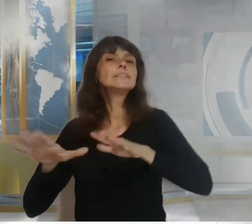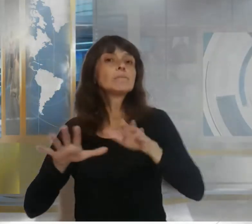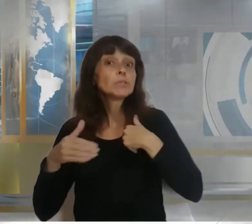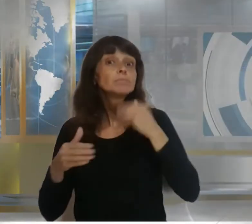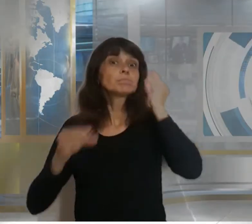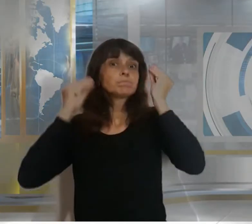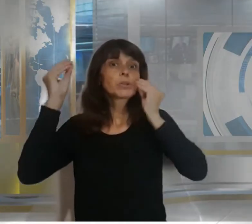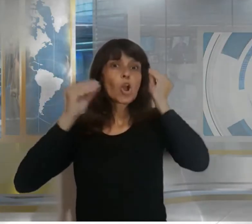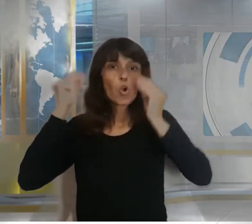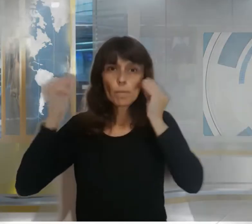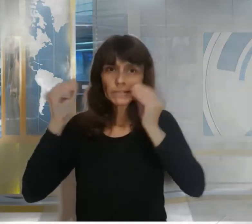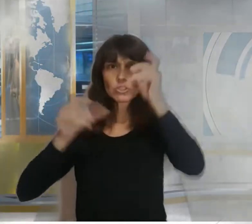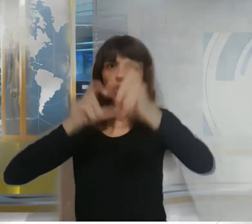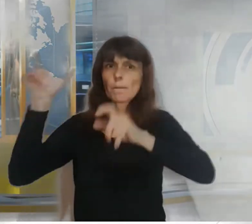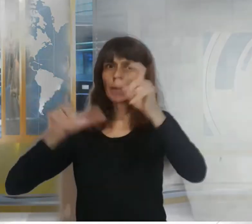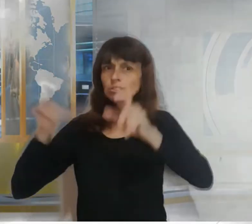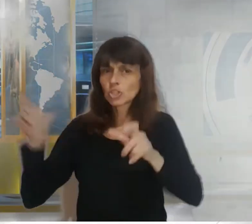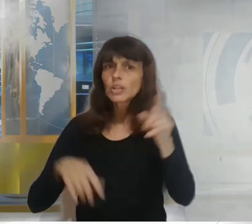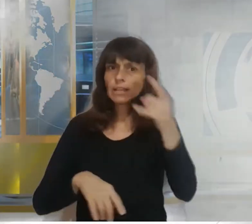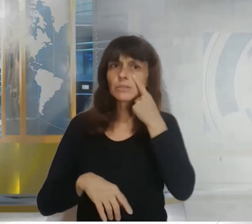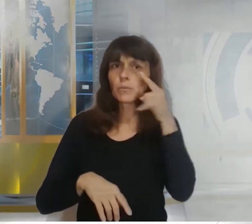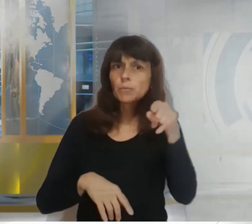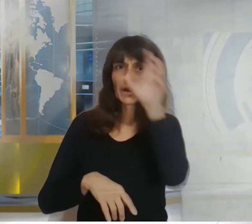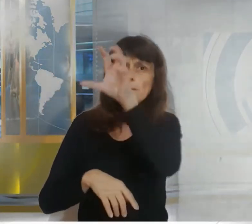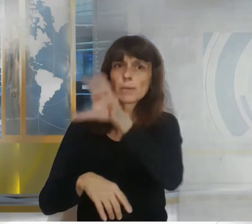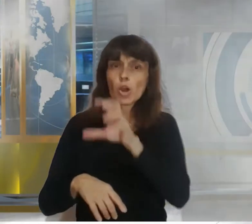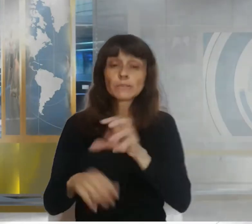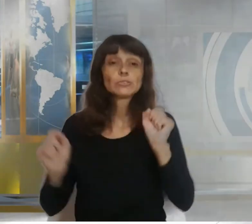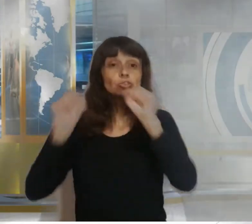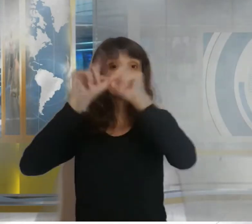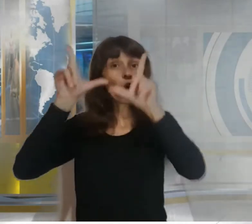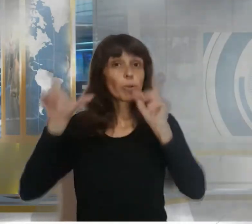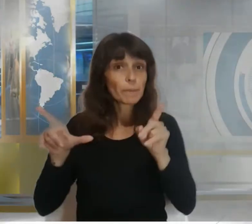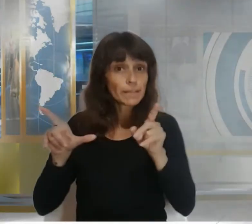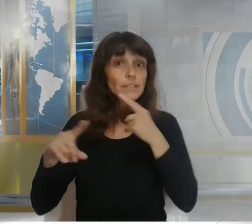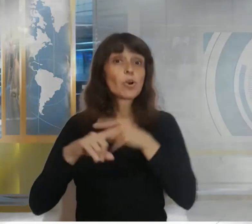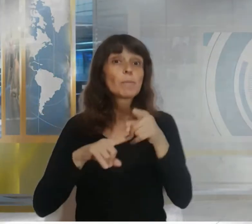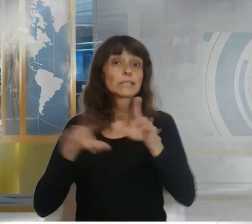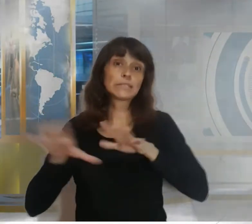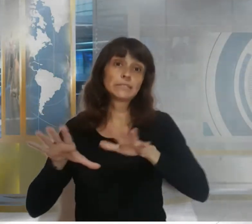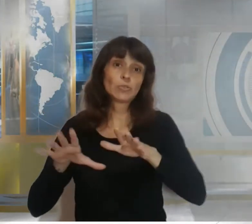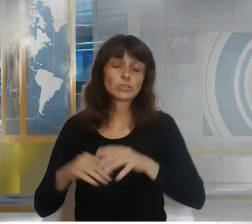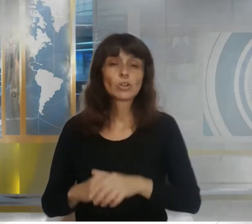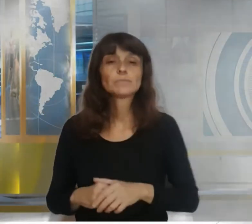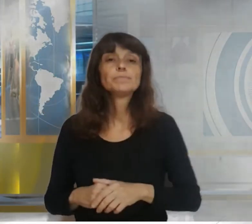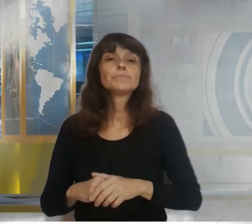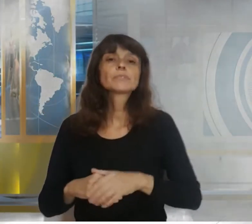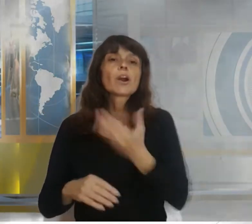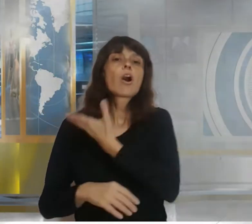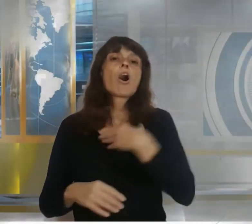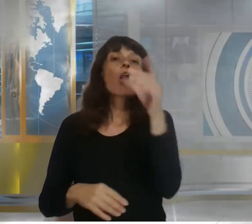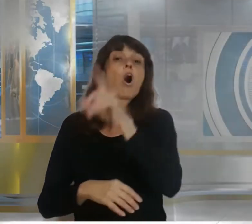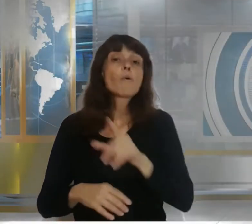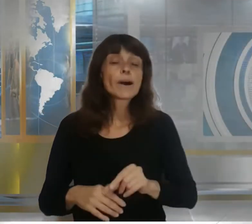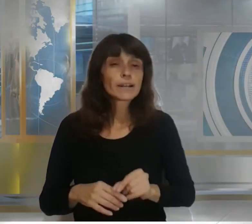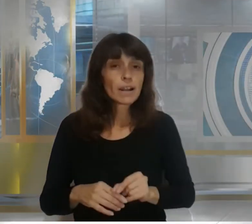sanjuaninos que se vieron sorprendidos por la situación El gobernador local, Sergio Uñac, brindó una